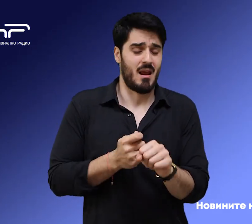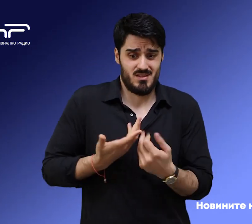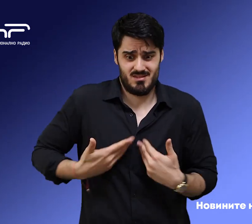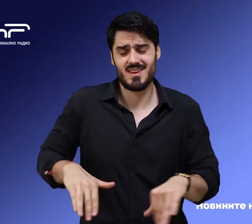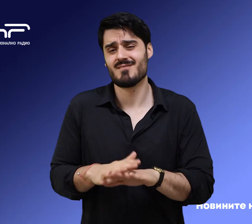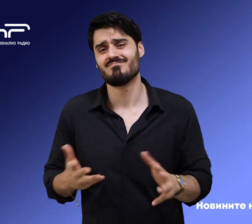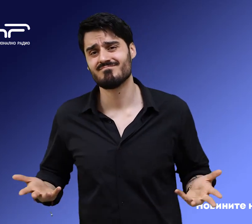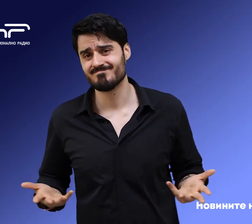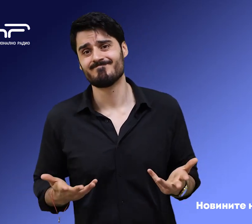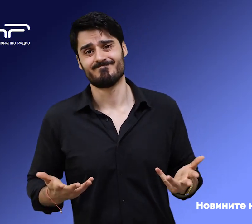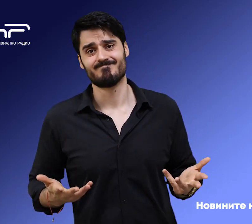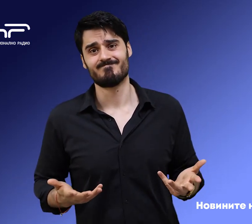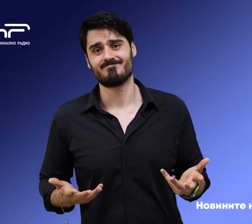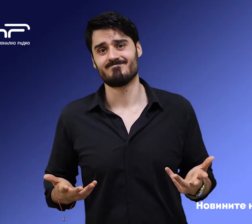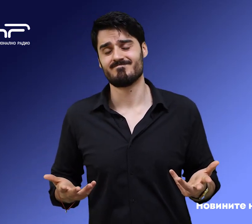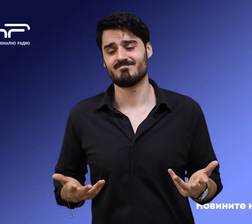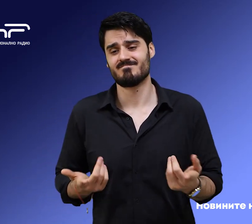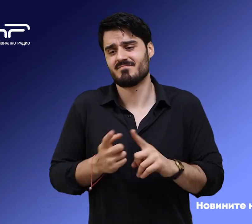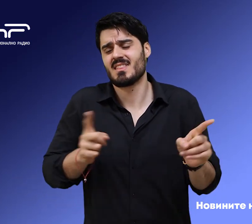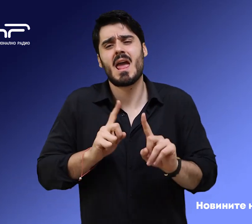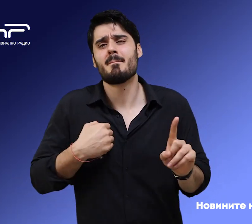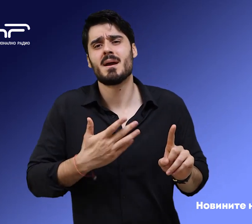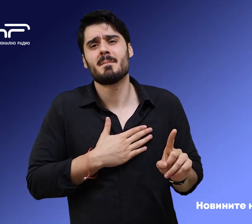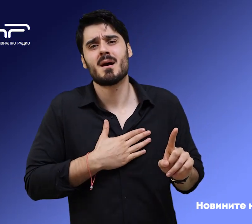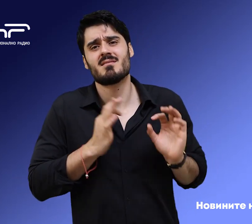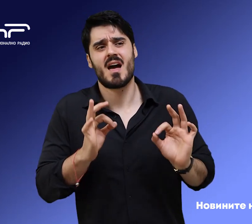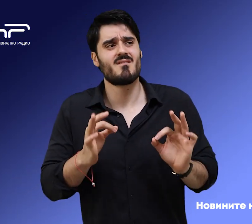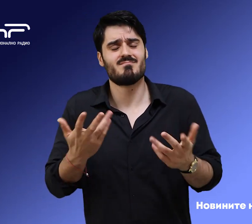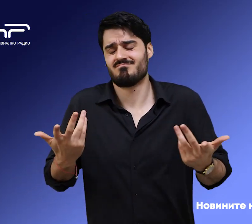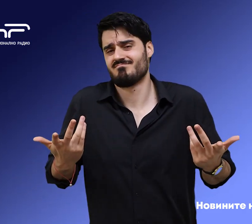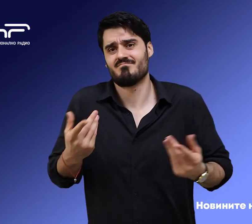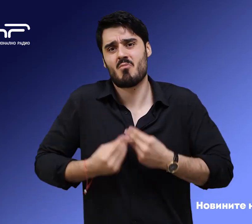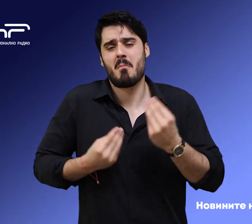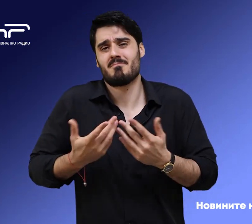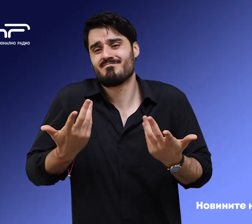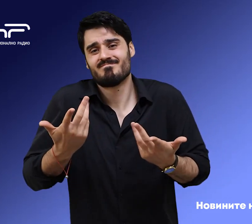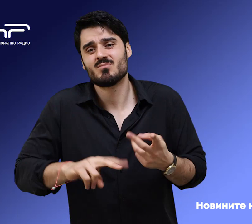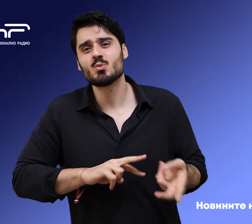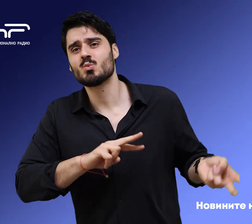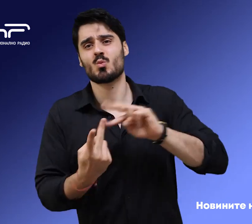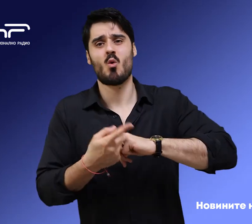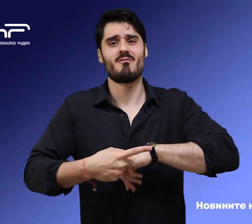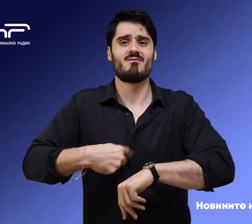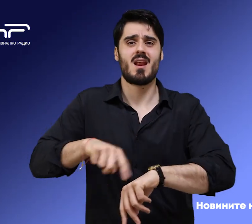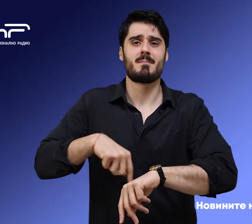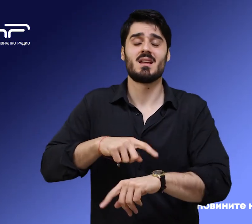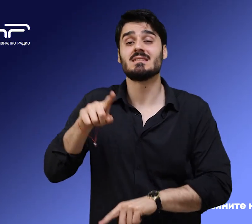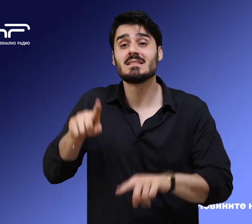ние. Това слабо е тази година. Никога не сме имали такава слаба година. Има два, има три. Зависи нашата